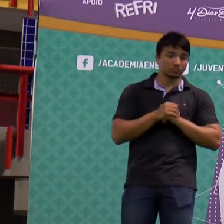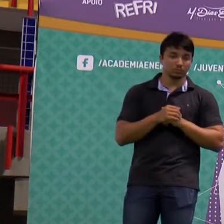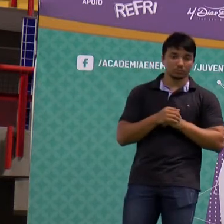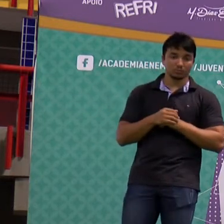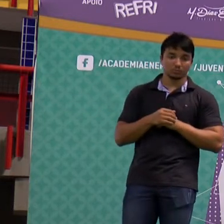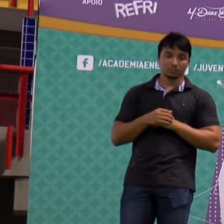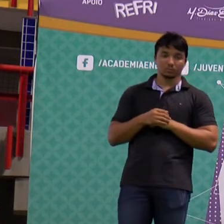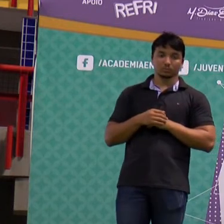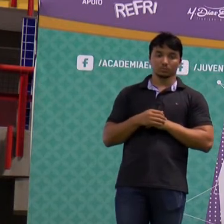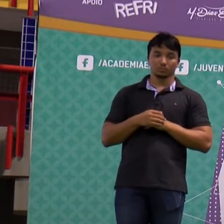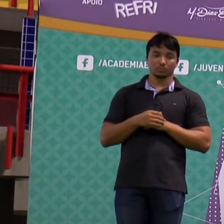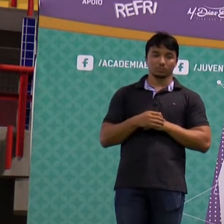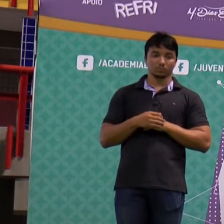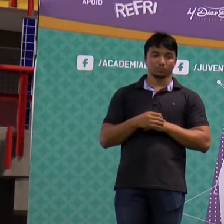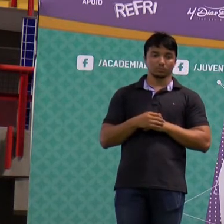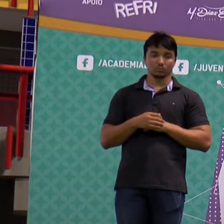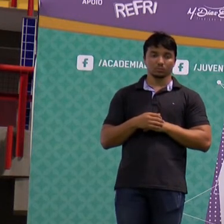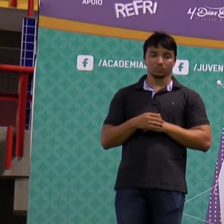que